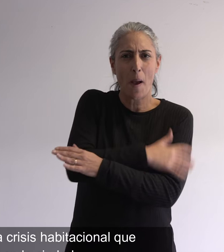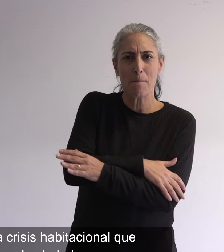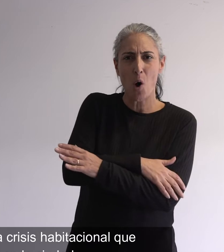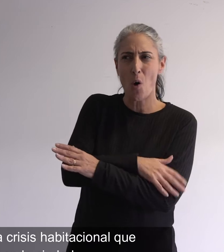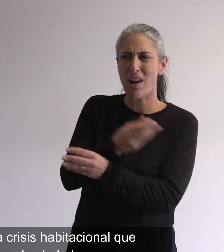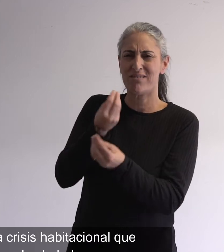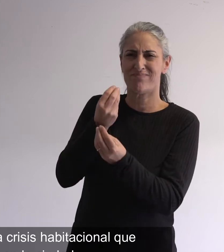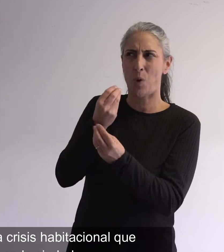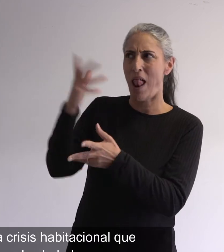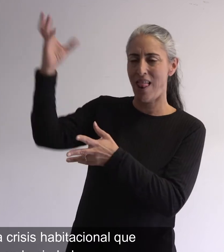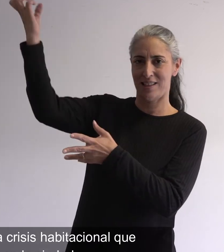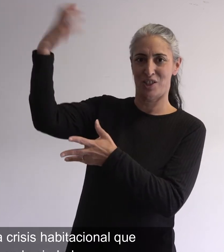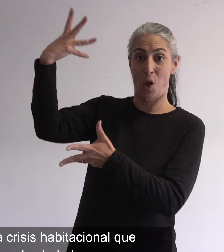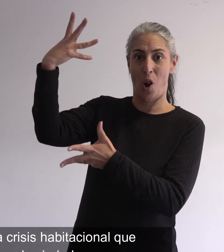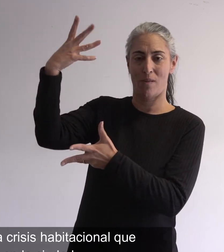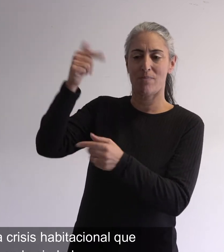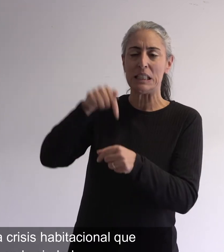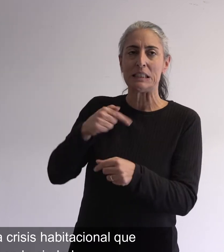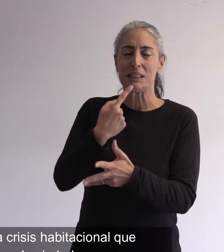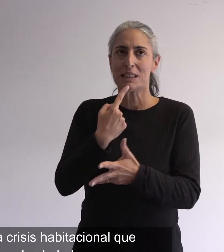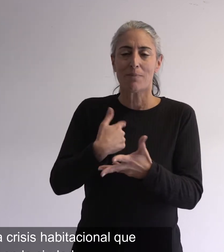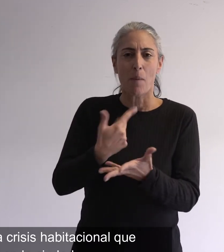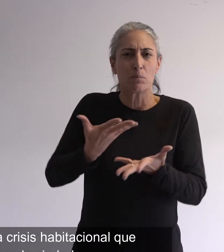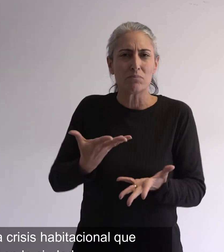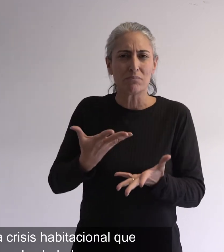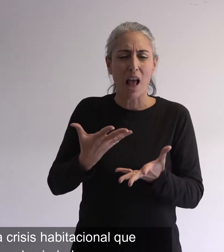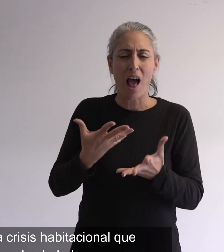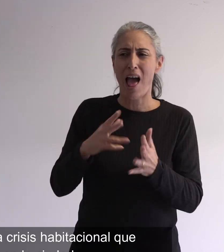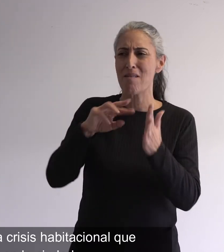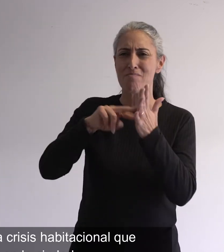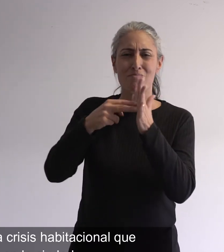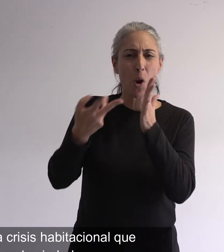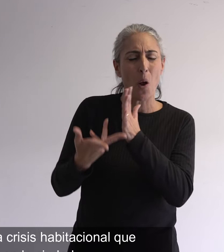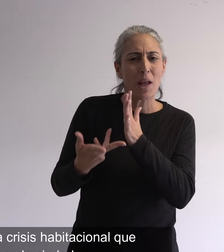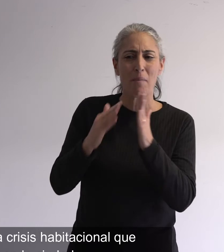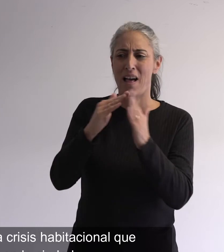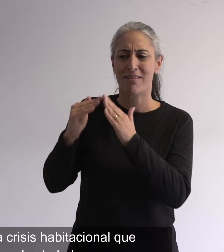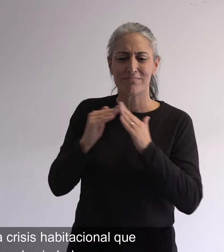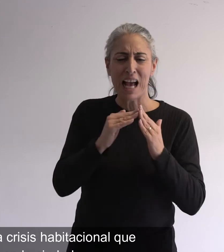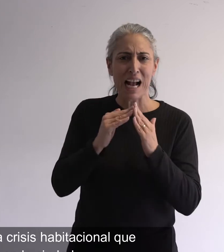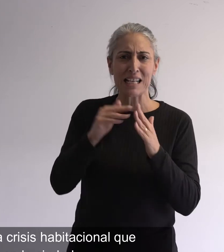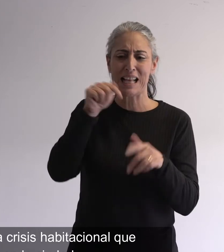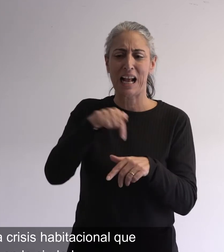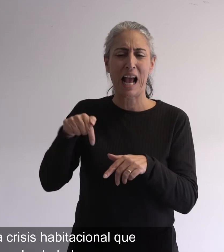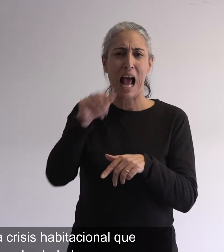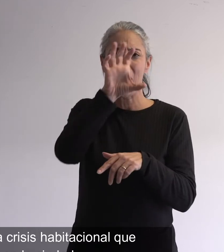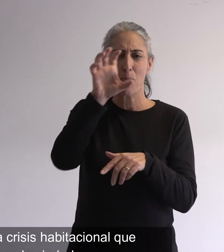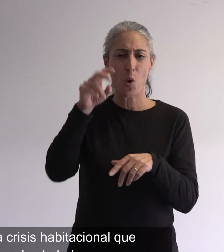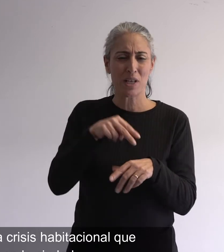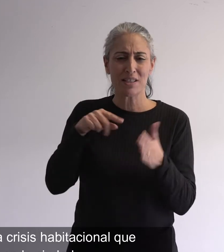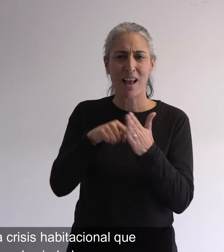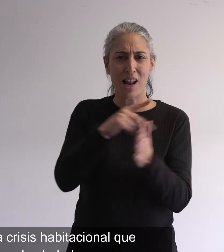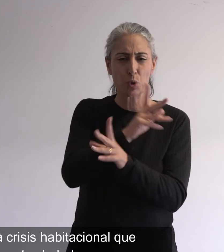Me interpela la cuestión de la crisis habitacional que hay en la provincia, en la ciudad.